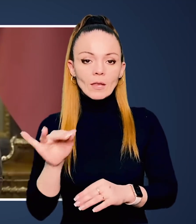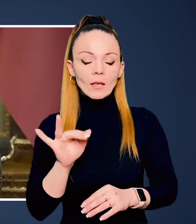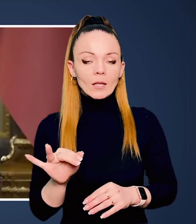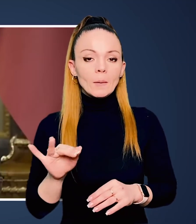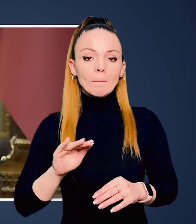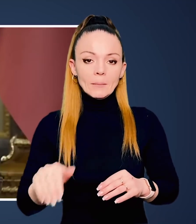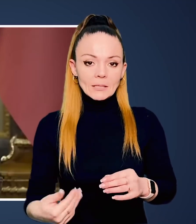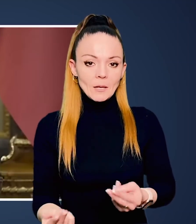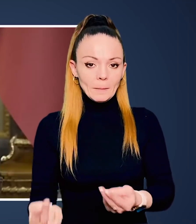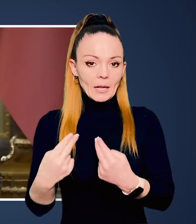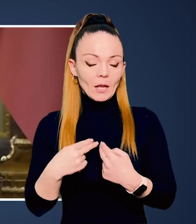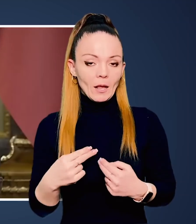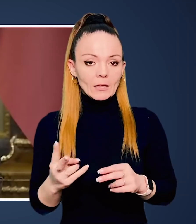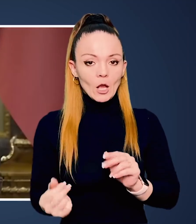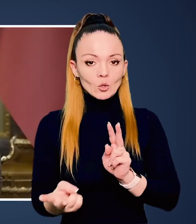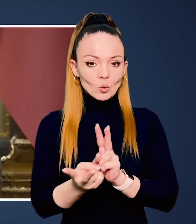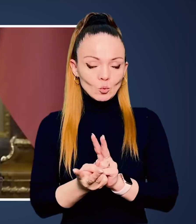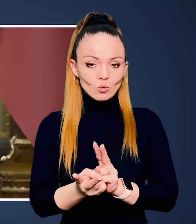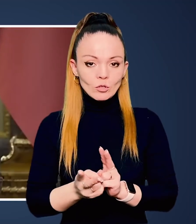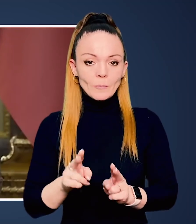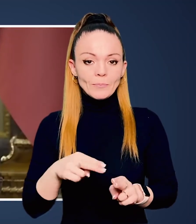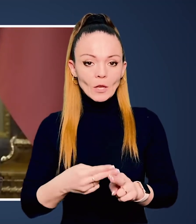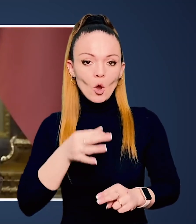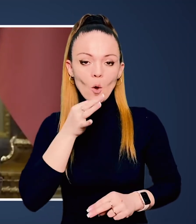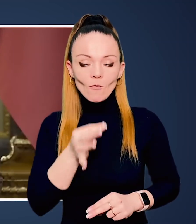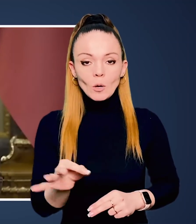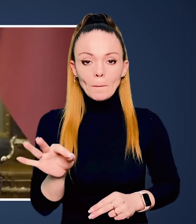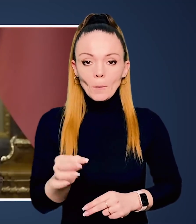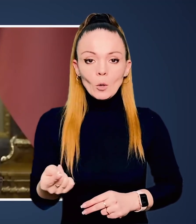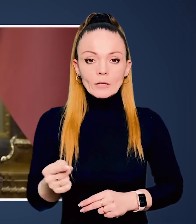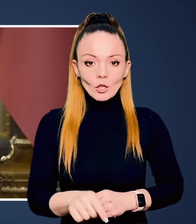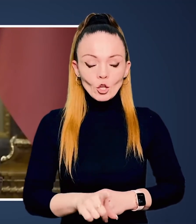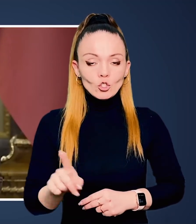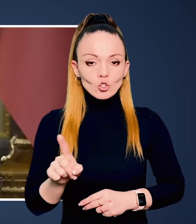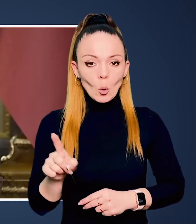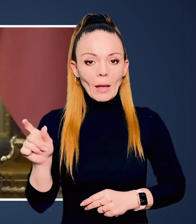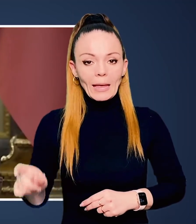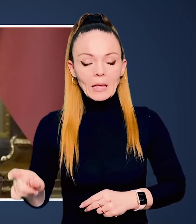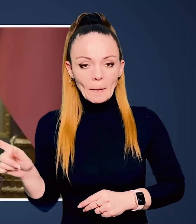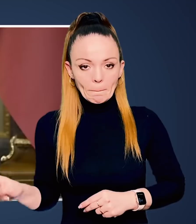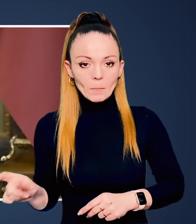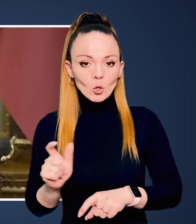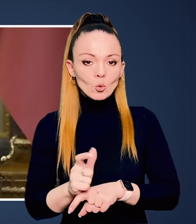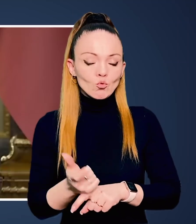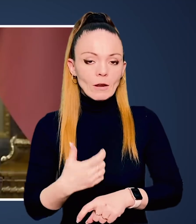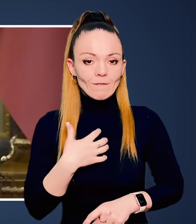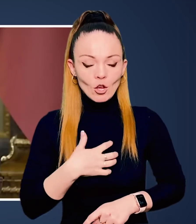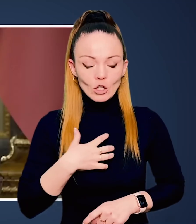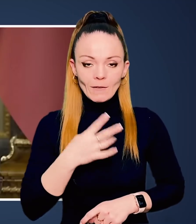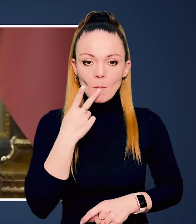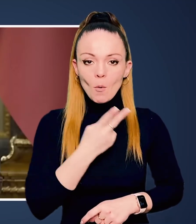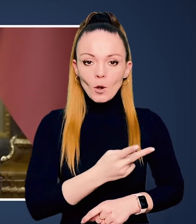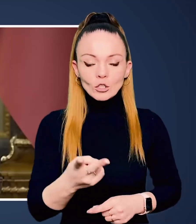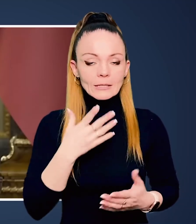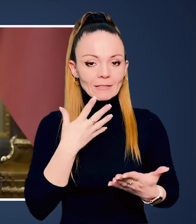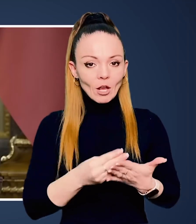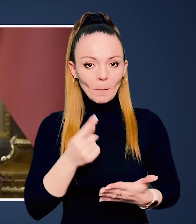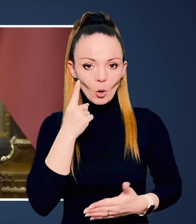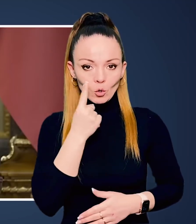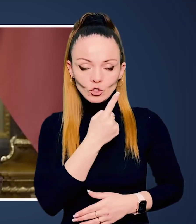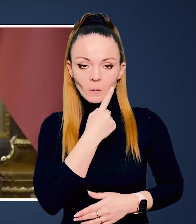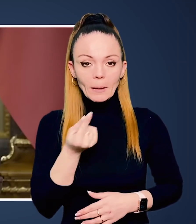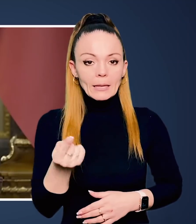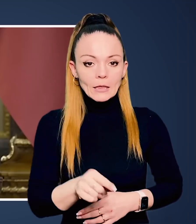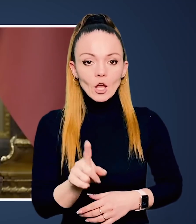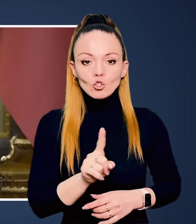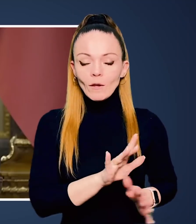приїхали сюди на зустріч зі мною. Це говорить про те, що їм дуже важливо побачити своїми